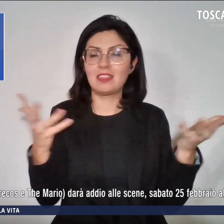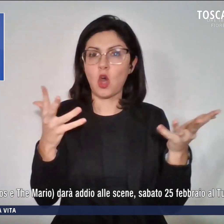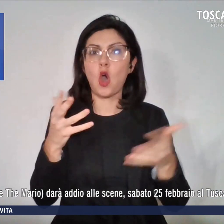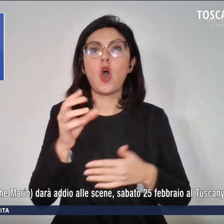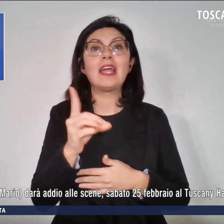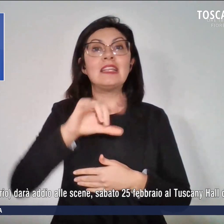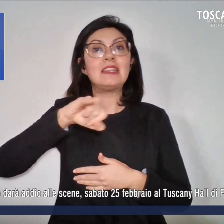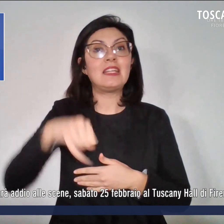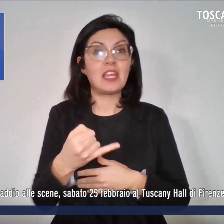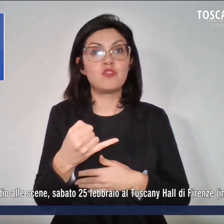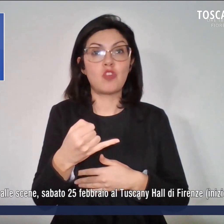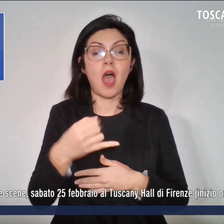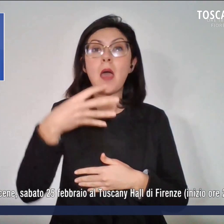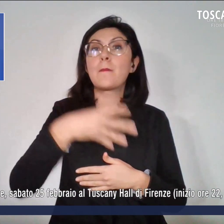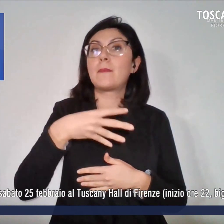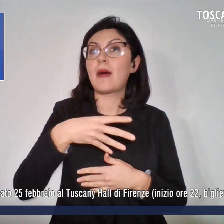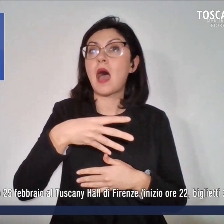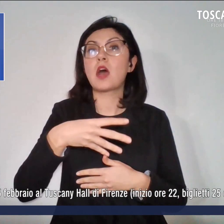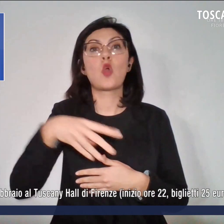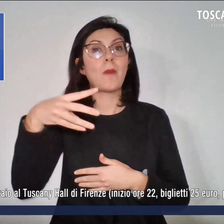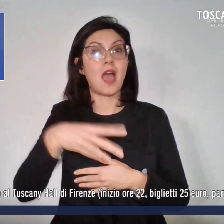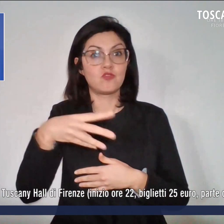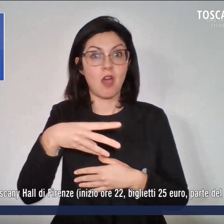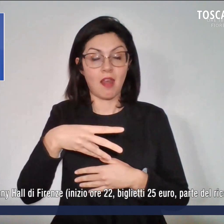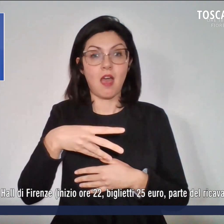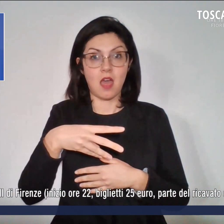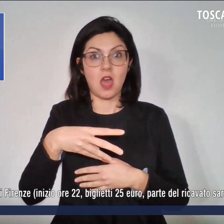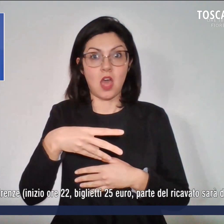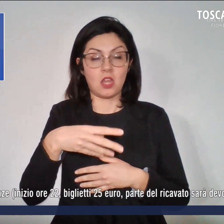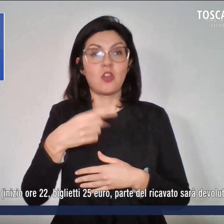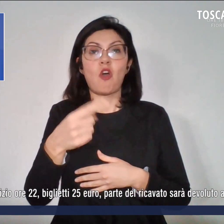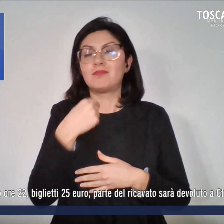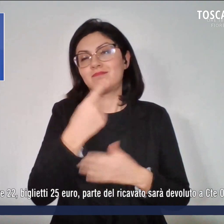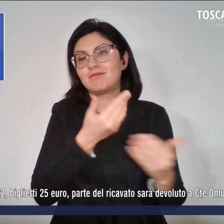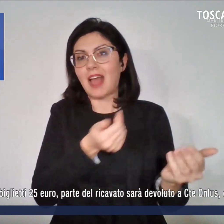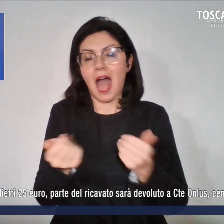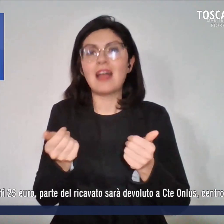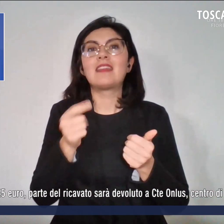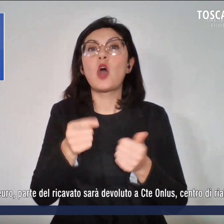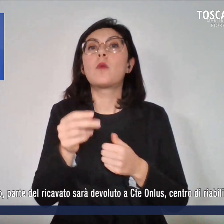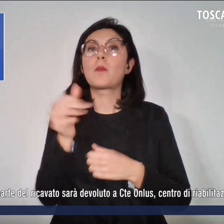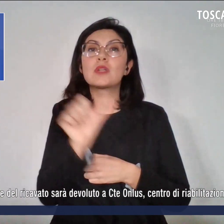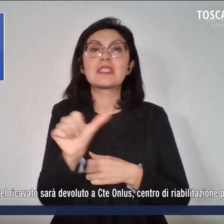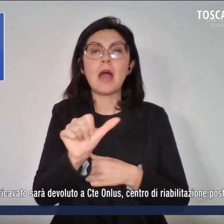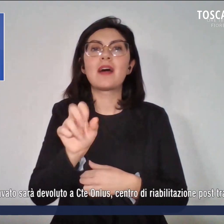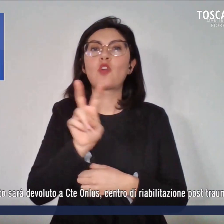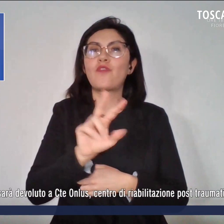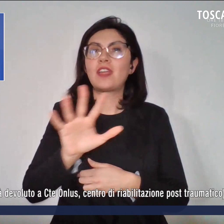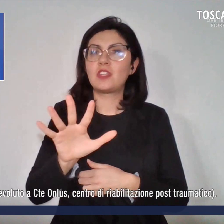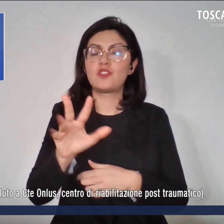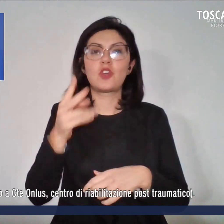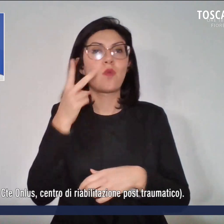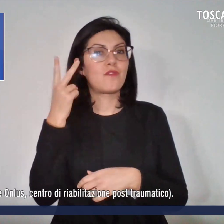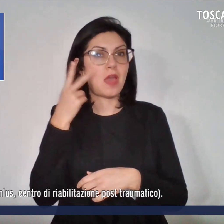Mangiarano darà addio alle scene sabato 25 febbraio al Tuscany Hall di Firenze.